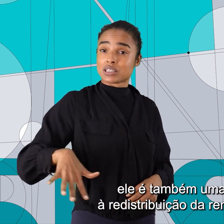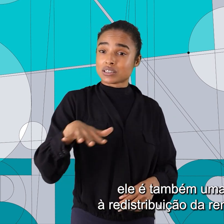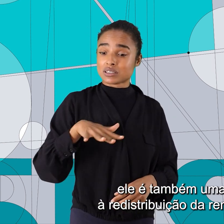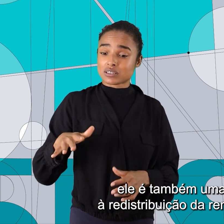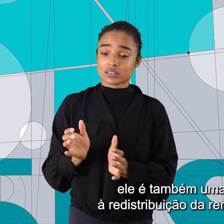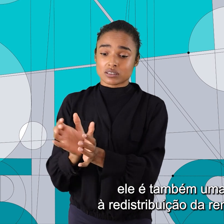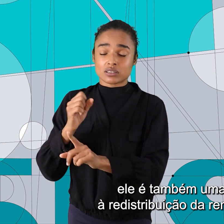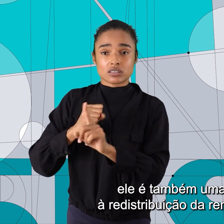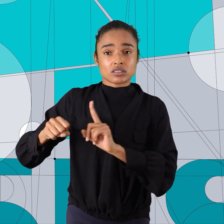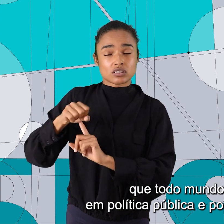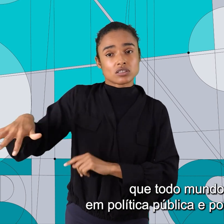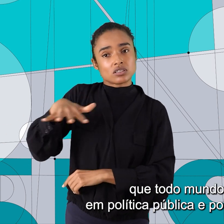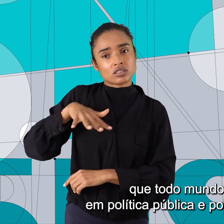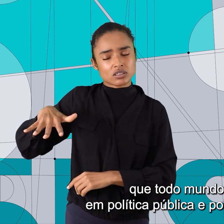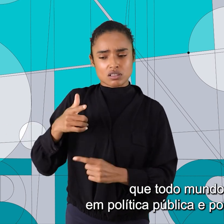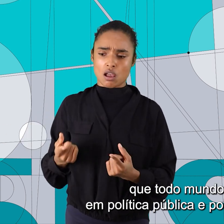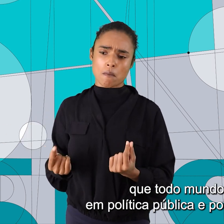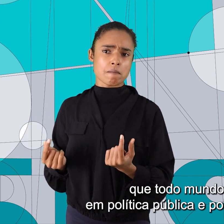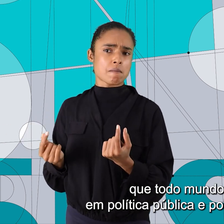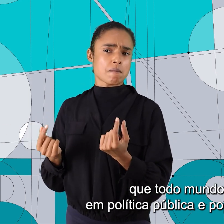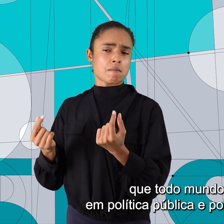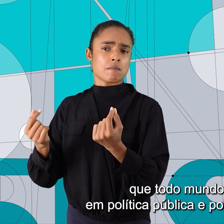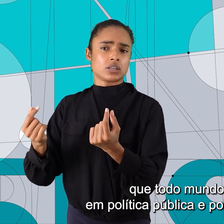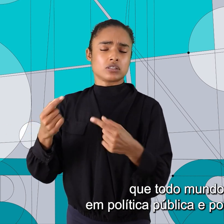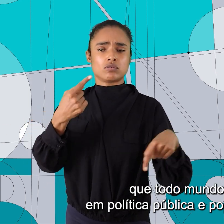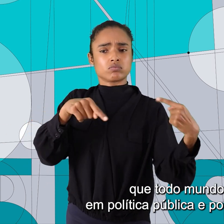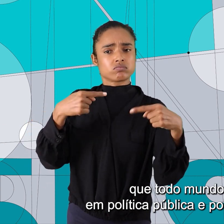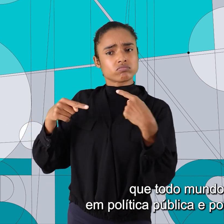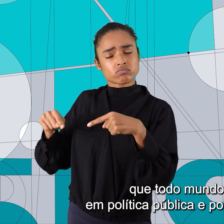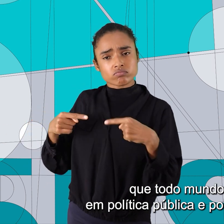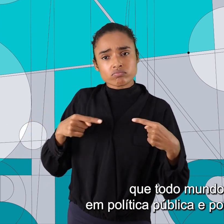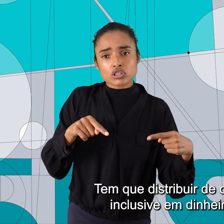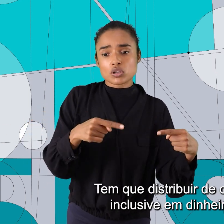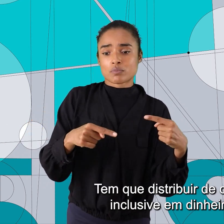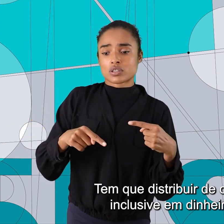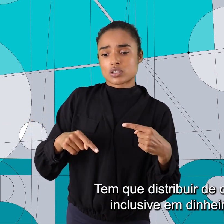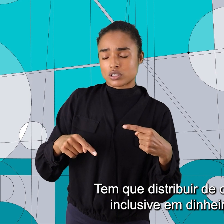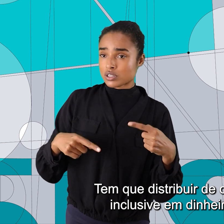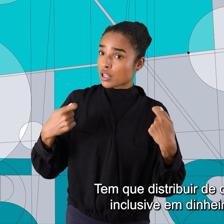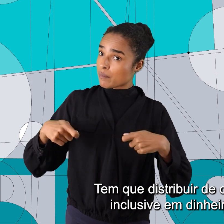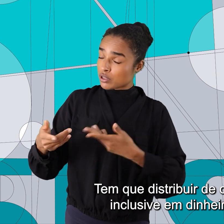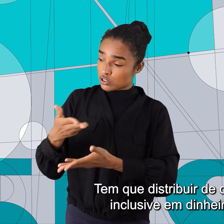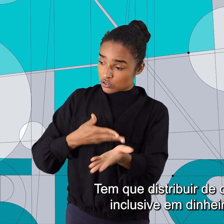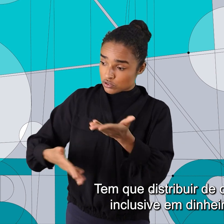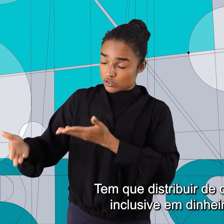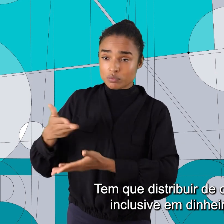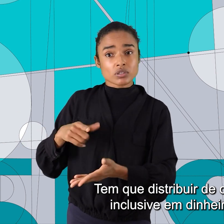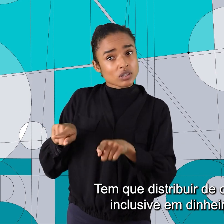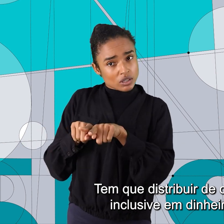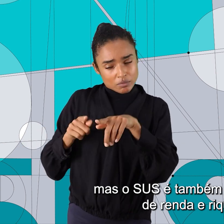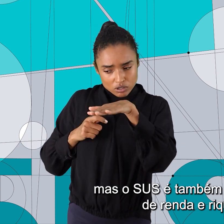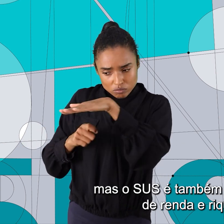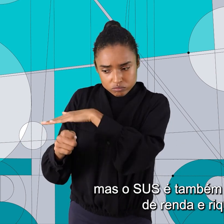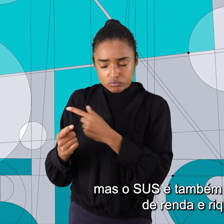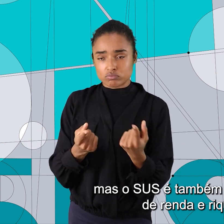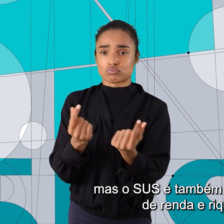redistribuição da renda e riqueza que todo mundo produz em política pública e em política de saúde. Tem que distribuir de outras formas, inclusive em dinheiro